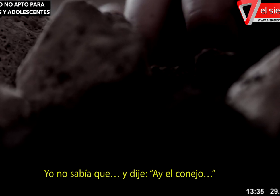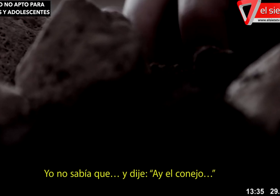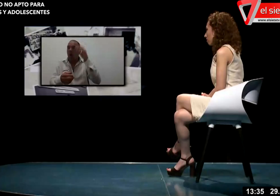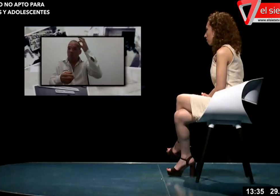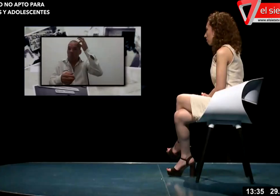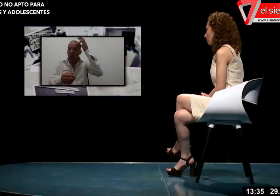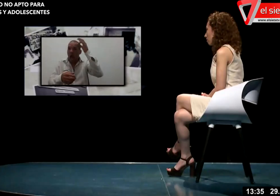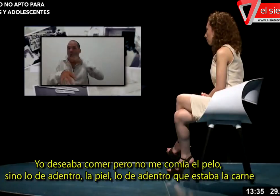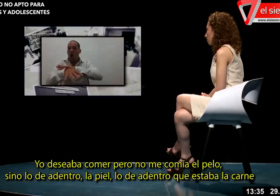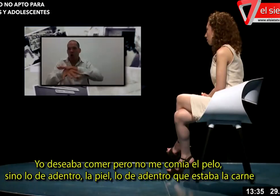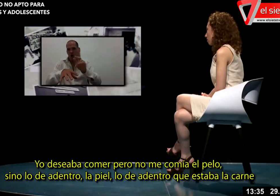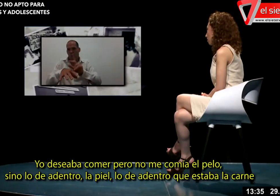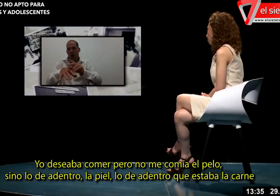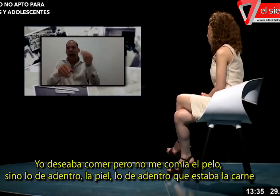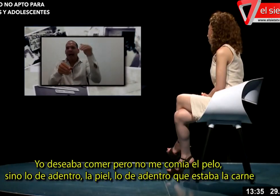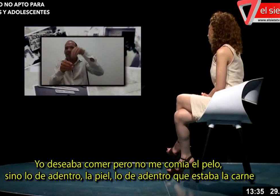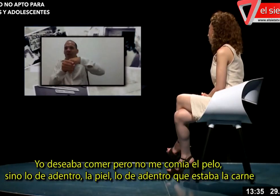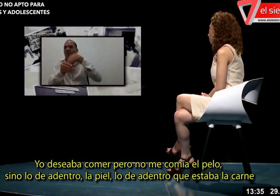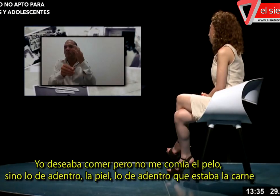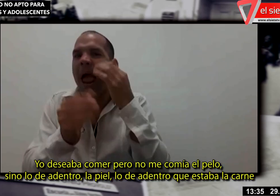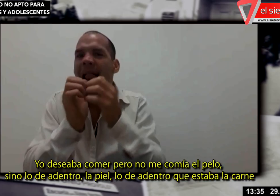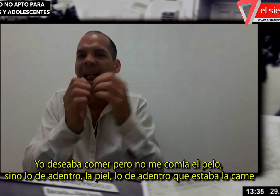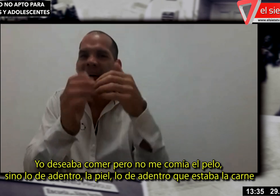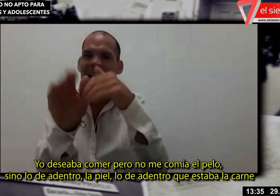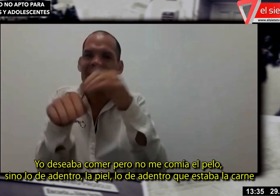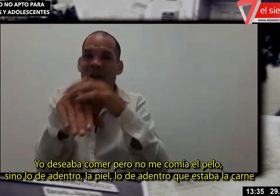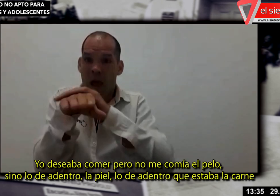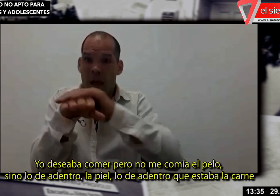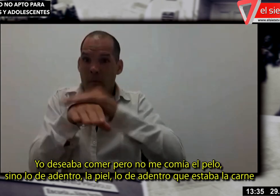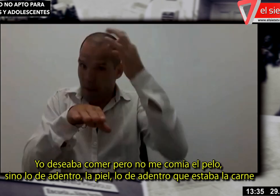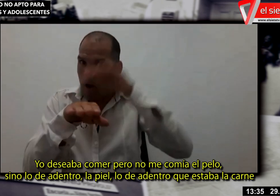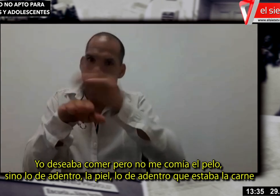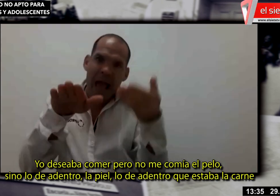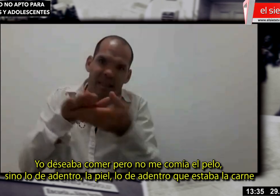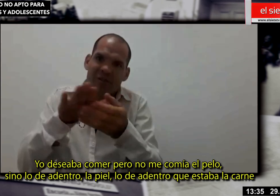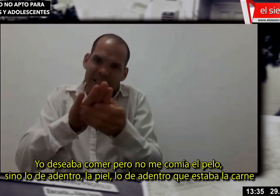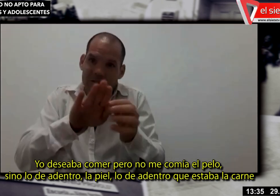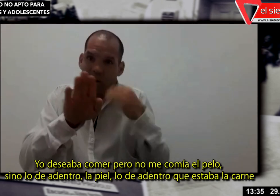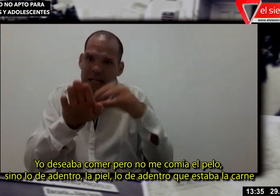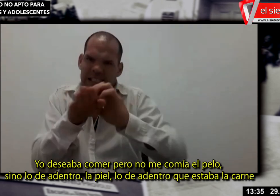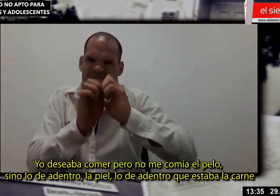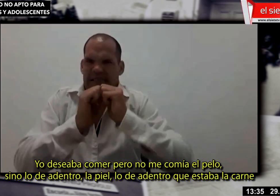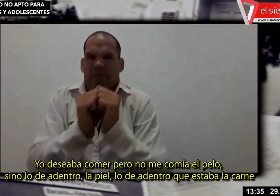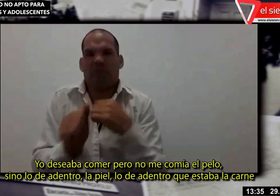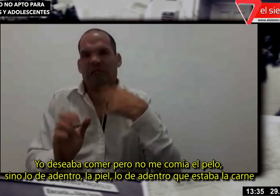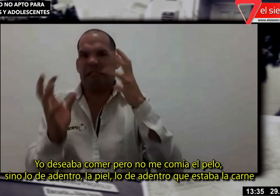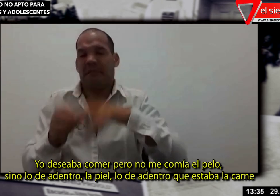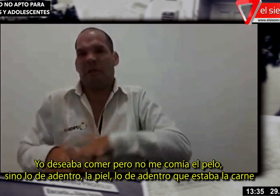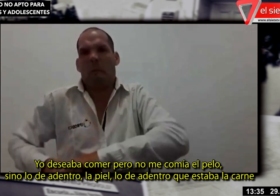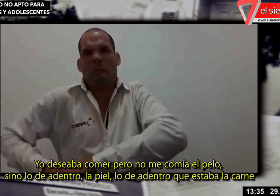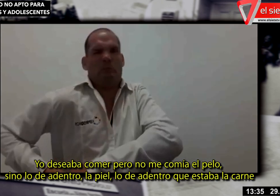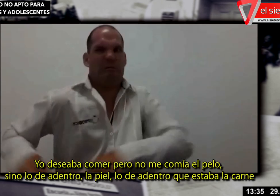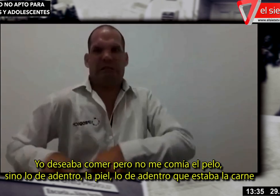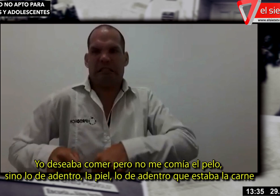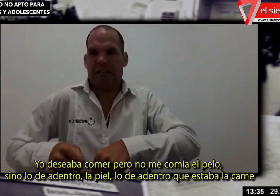el conejo! Yo deseaba comer. Pero no me comía el pelo, sino lo de adentro. La piel, lo de